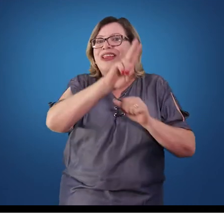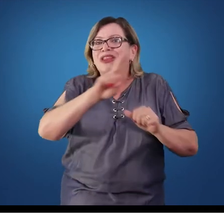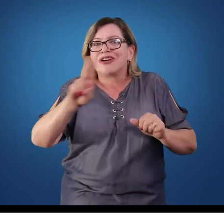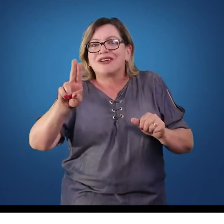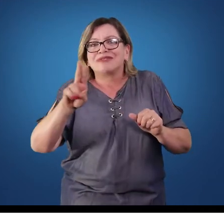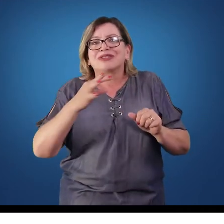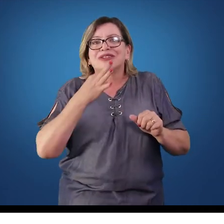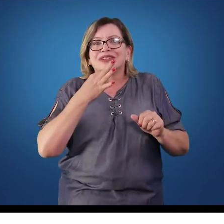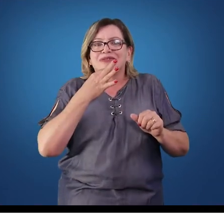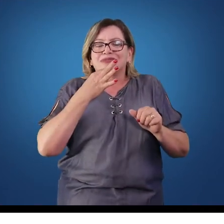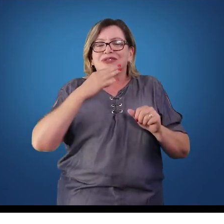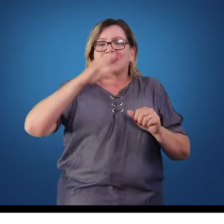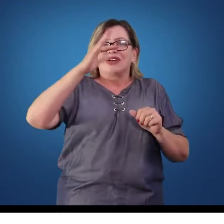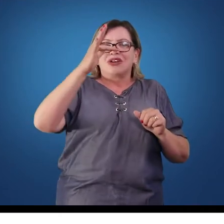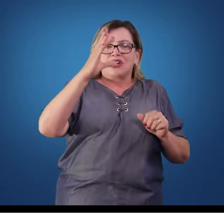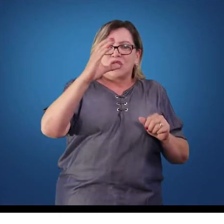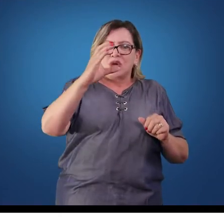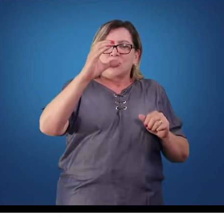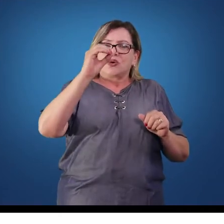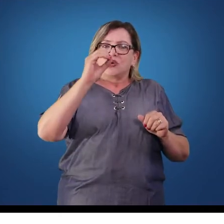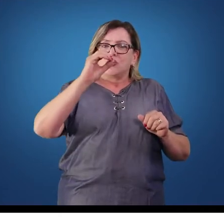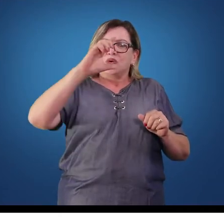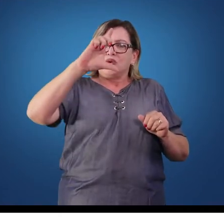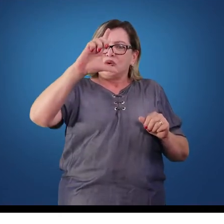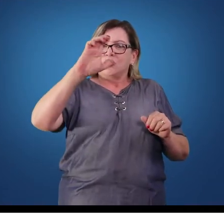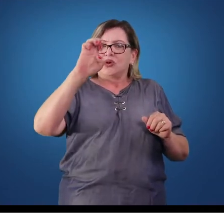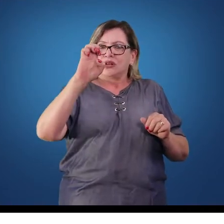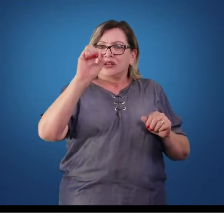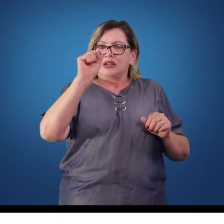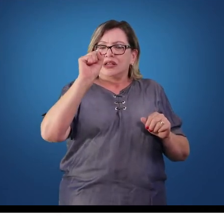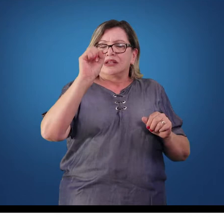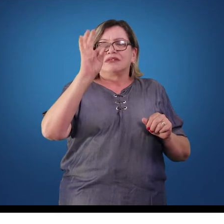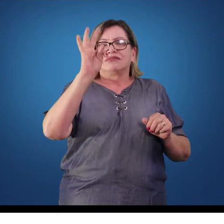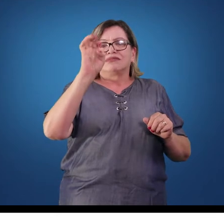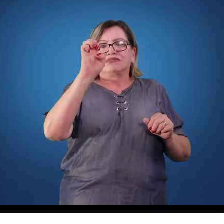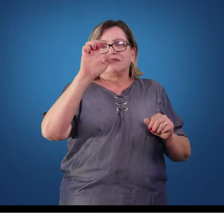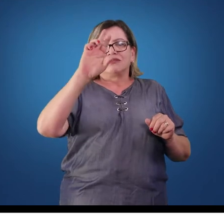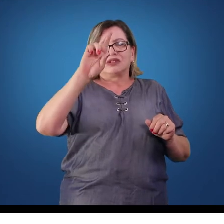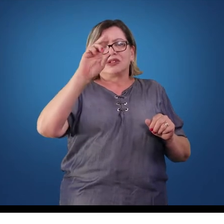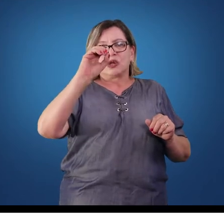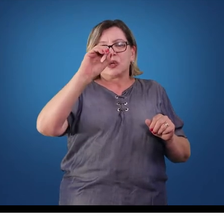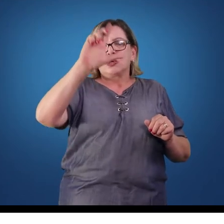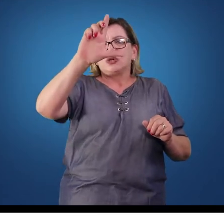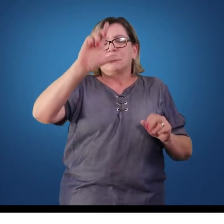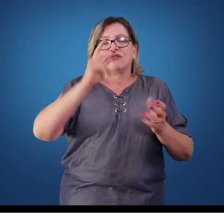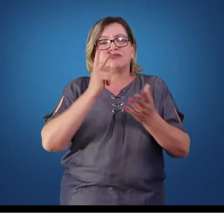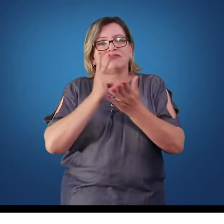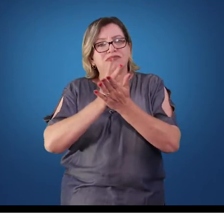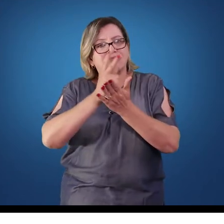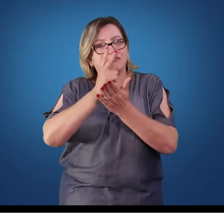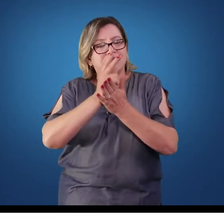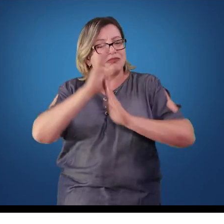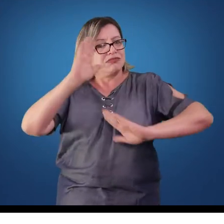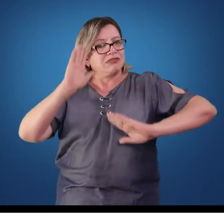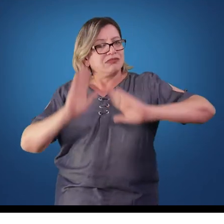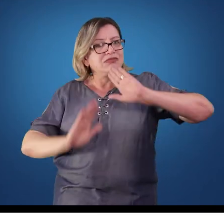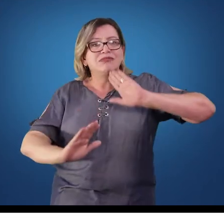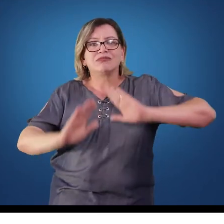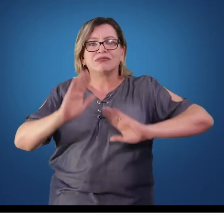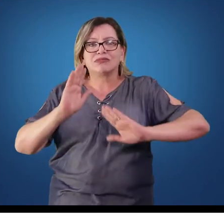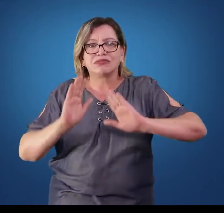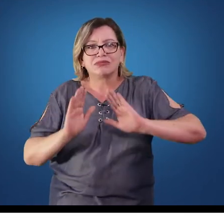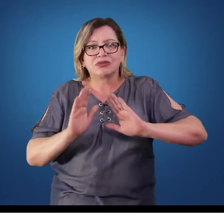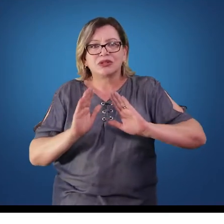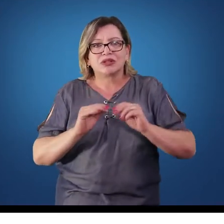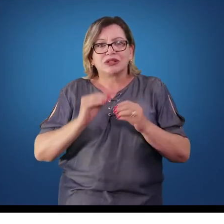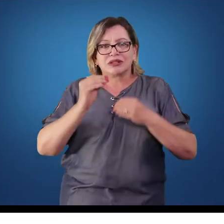fosfolípides. Esses colesterais ou fosfolípides, na sua grande maioria então, alguns deles, ou o